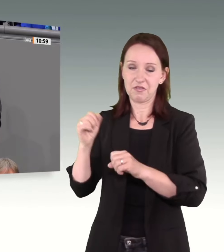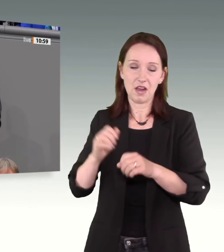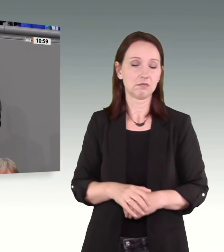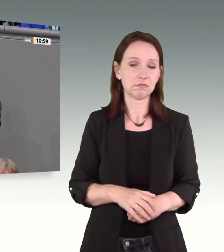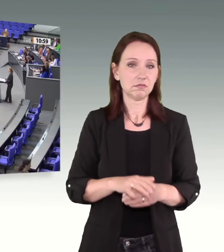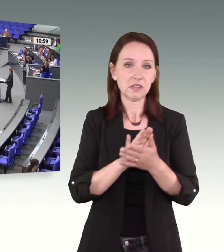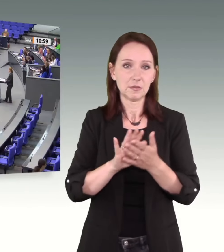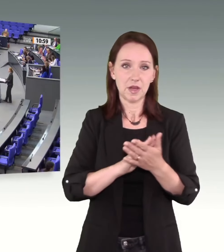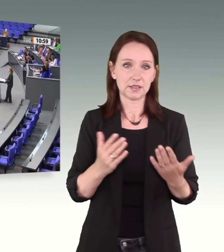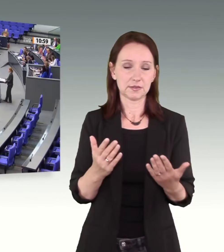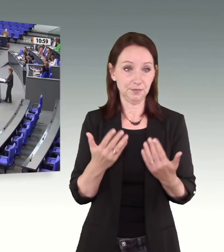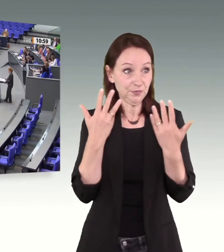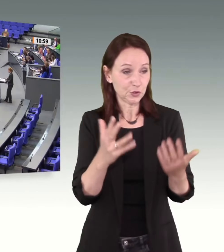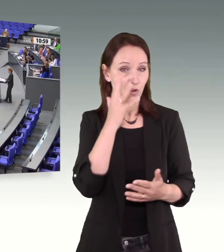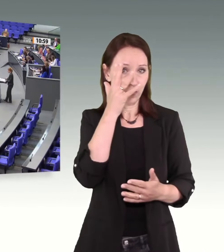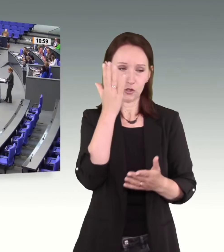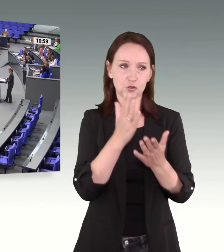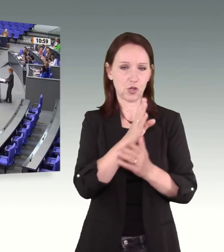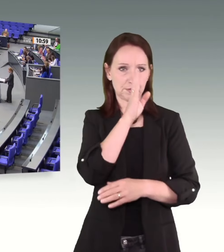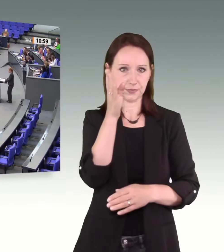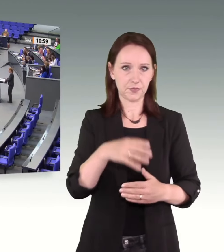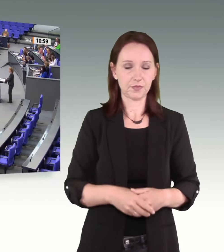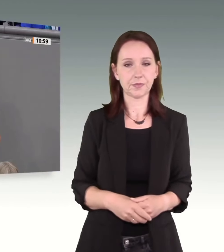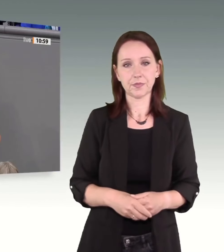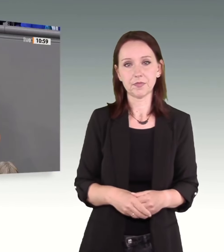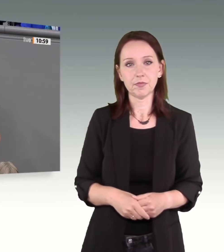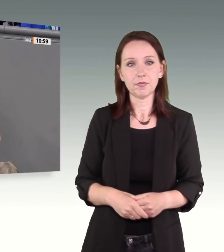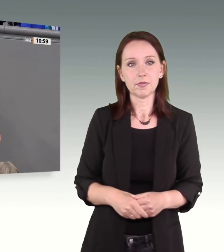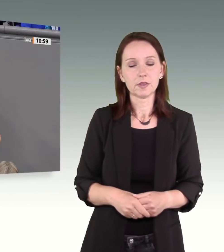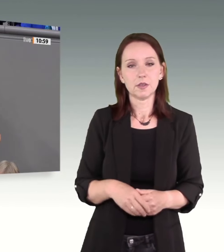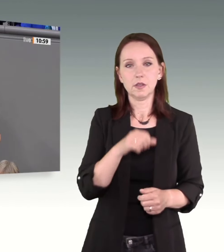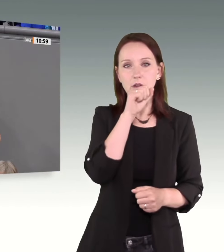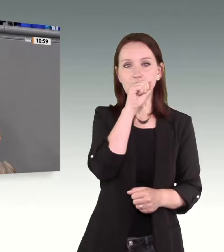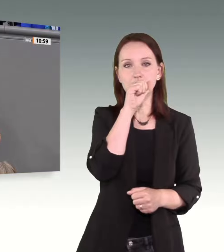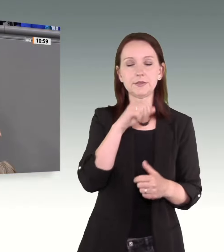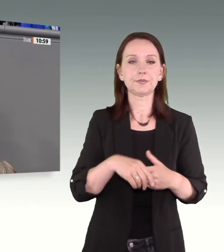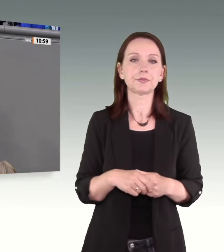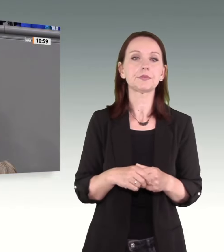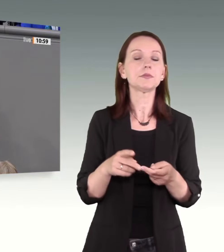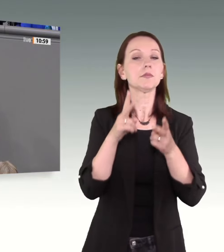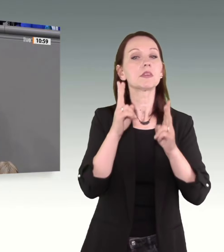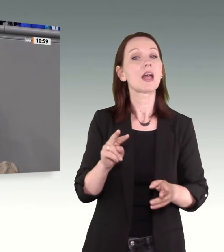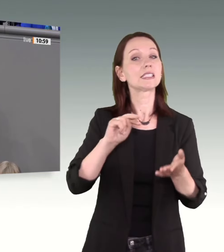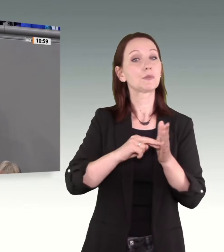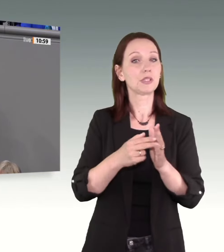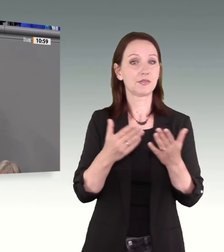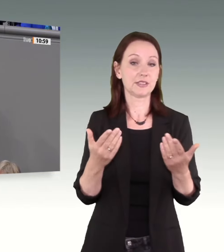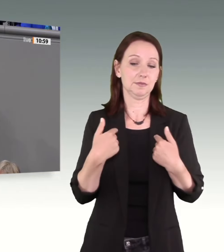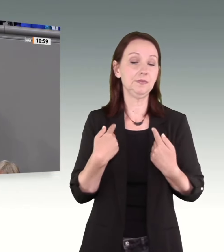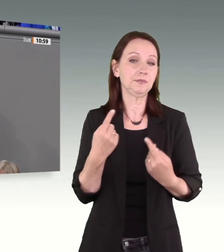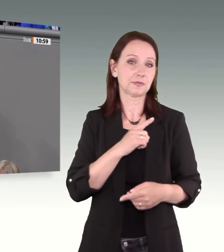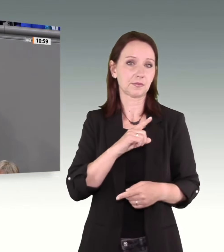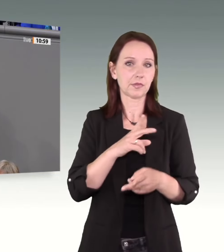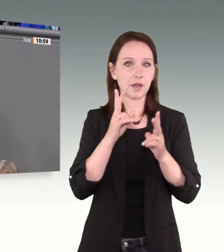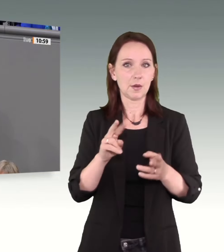Allein die Vorstellung ist doch absurd. Die Rechtspolitik ist, und das sage ich als Rechtspolitikerin eigentlich